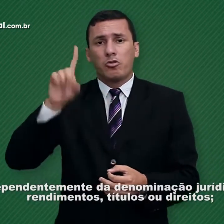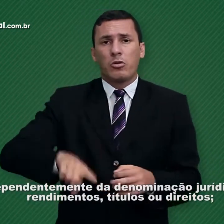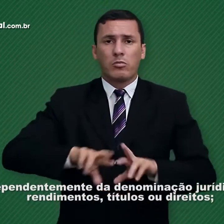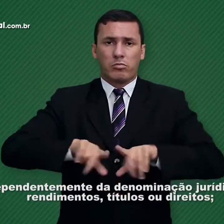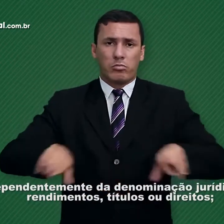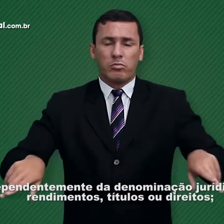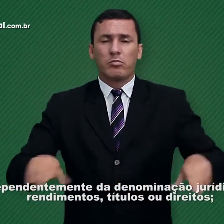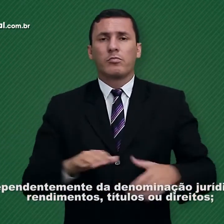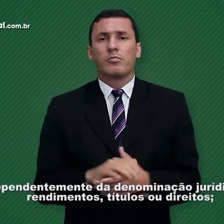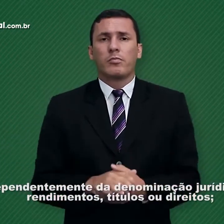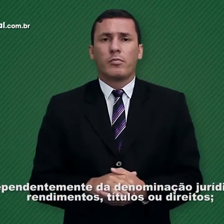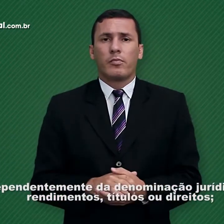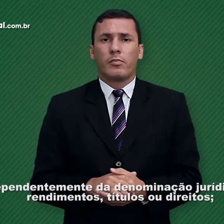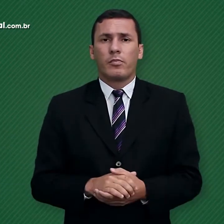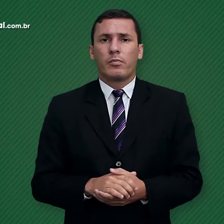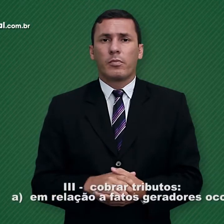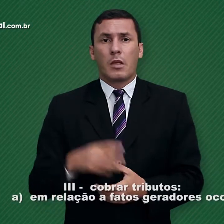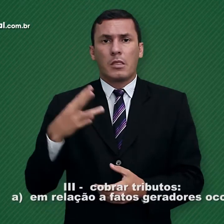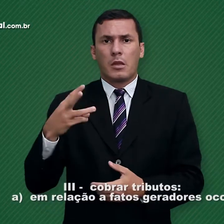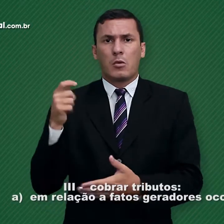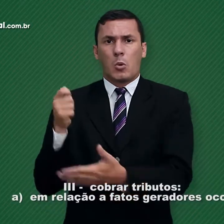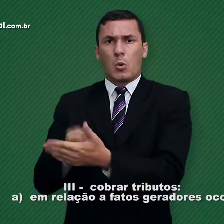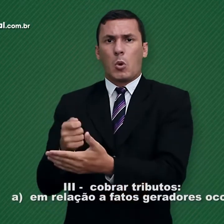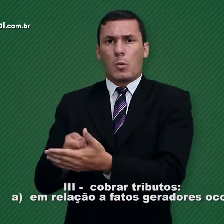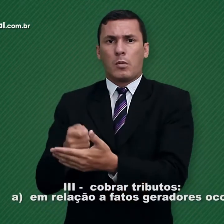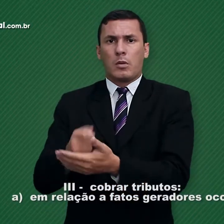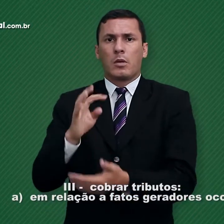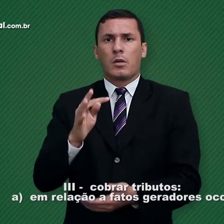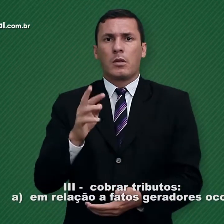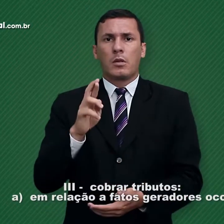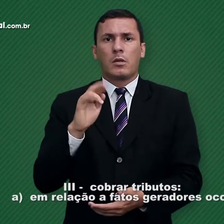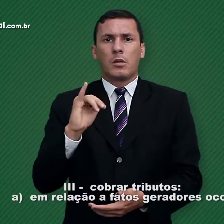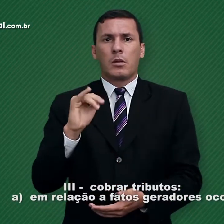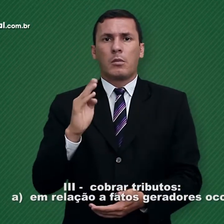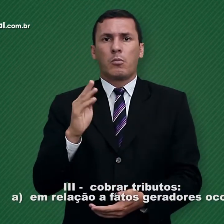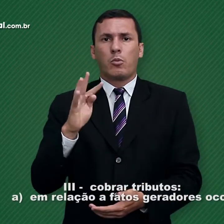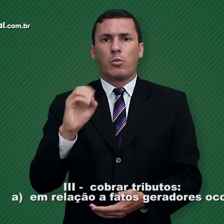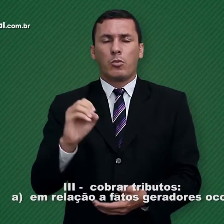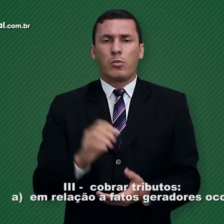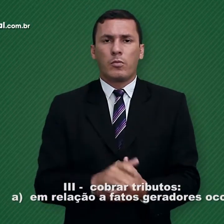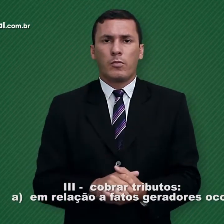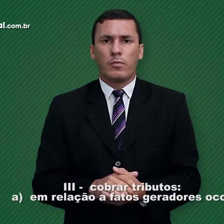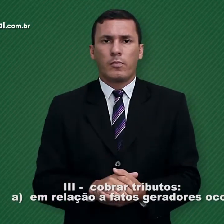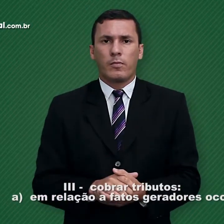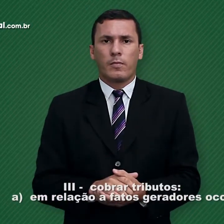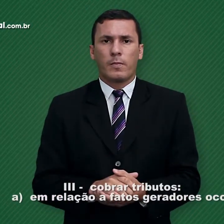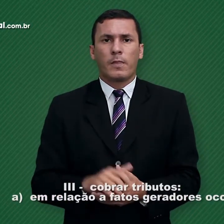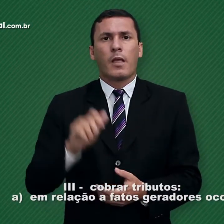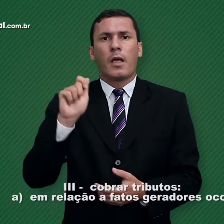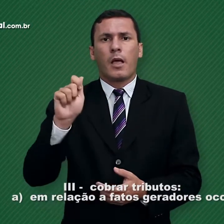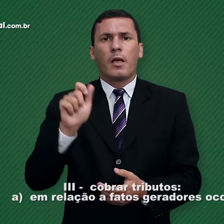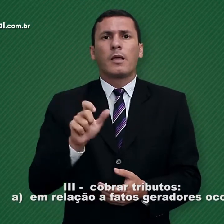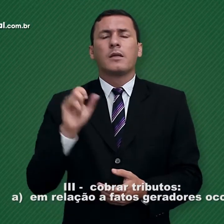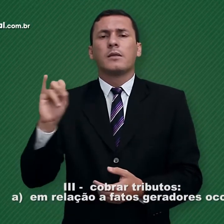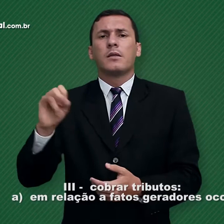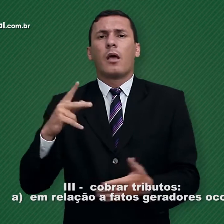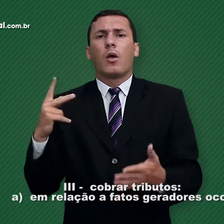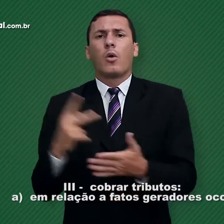títulos ou direitos 3. Cobrar tributos a. Em relação a fatos geradores